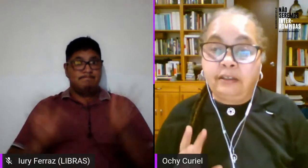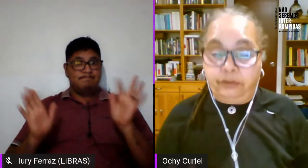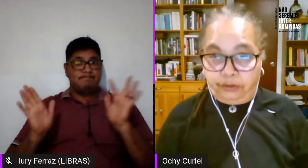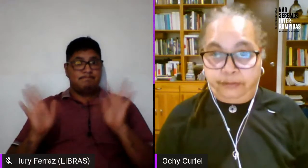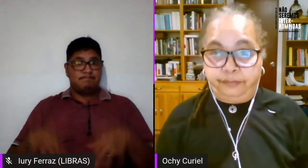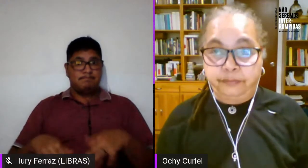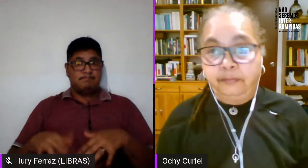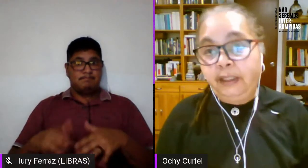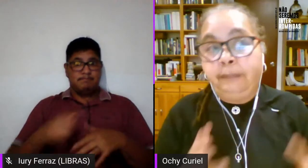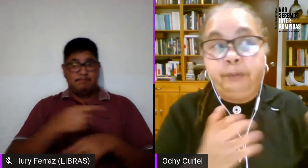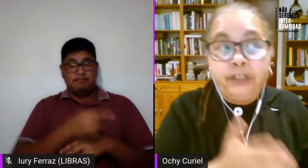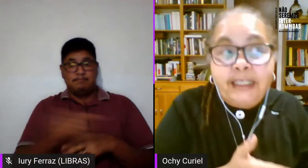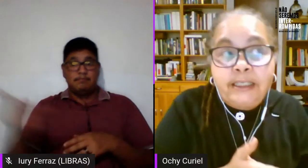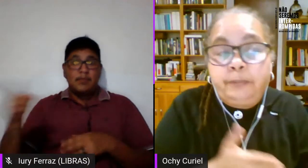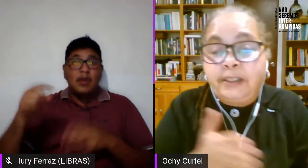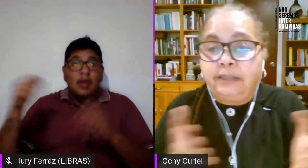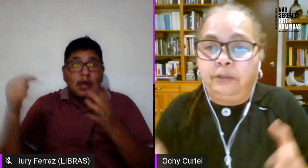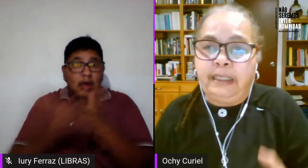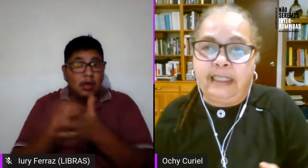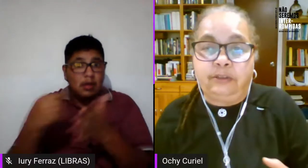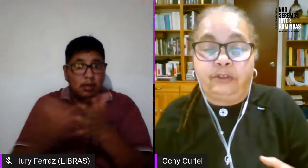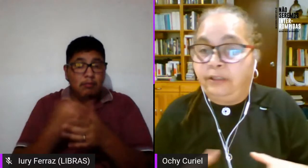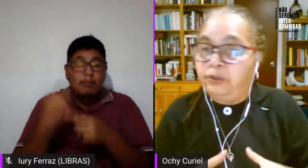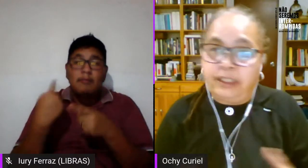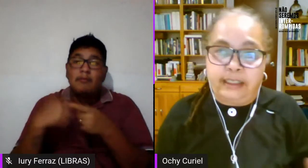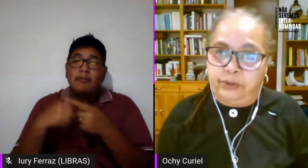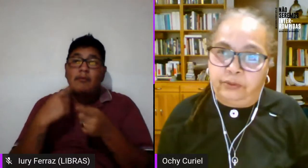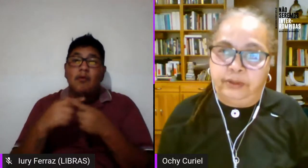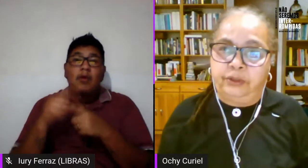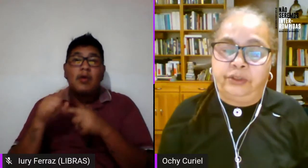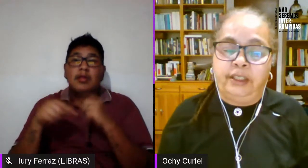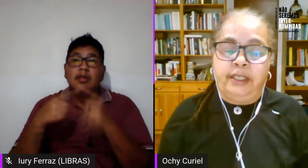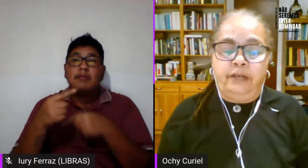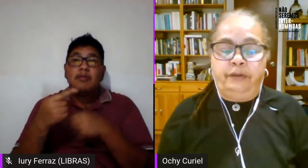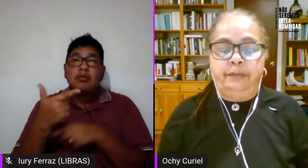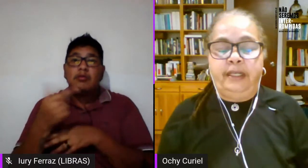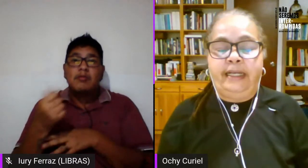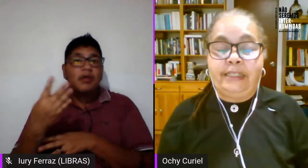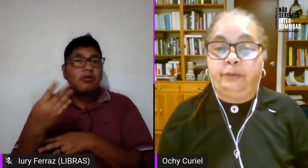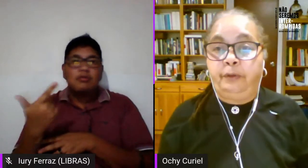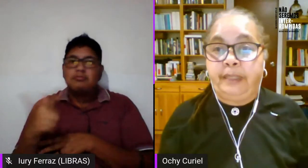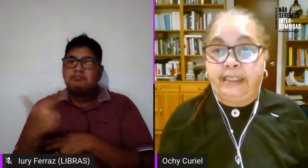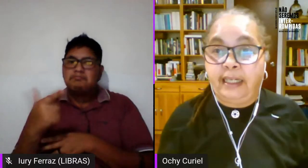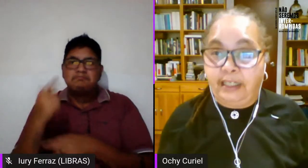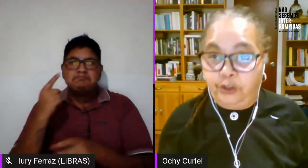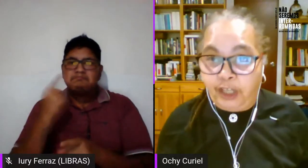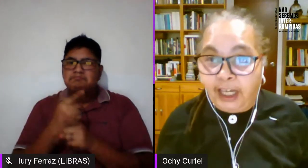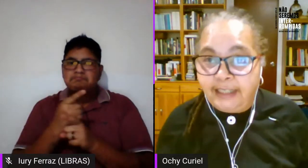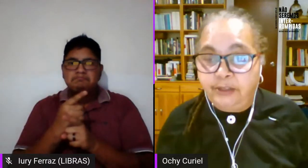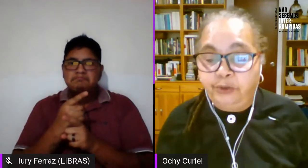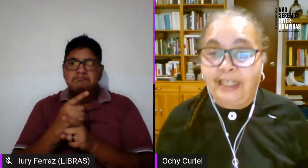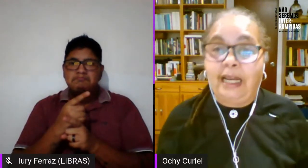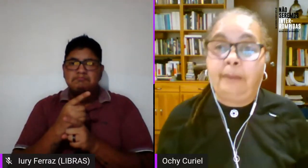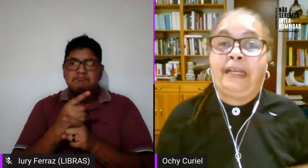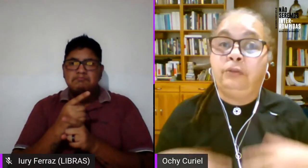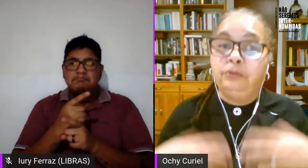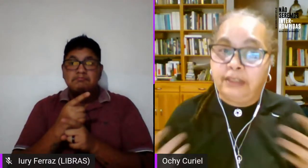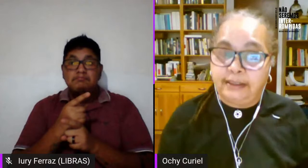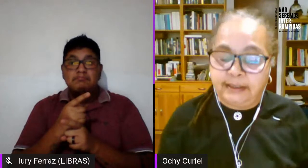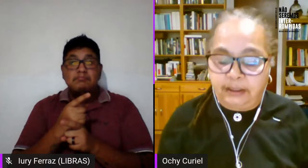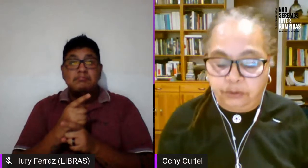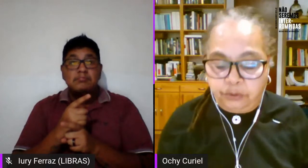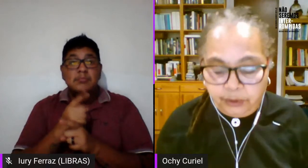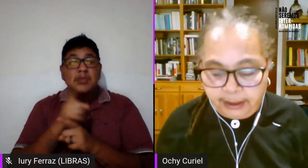preguntarnos porque después del 2014 no se han hecho encuentros lesbo-feministas regionales y una de las